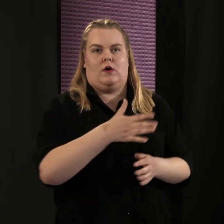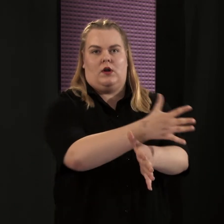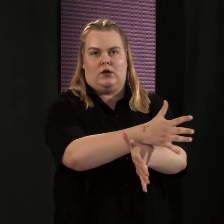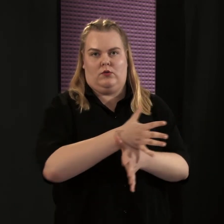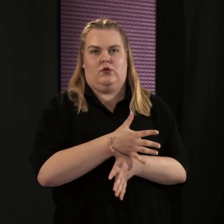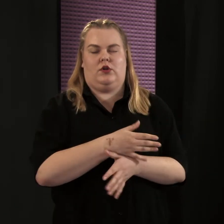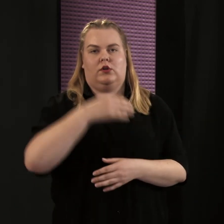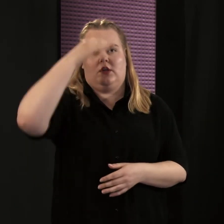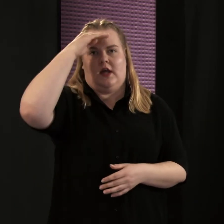vähäisestä määrästä.